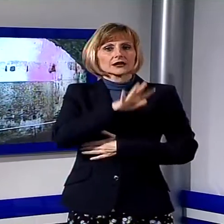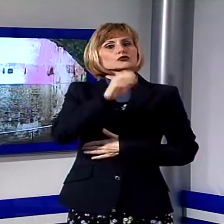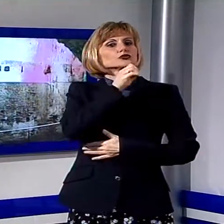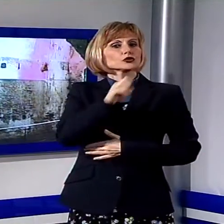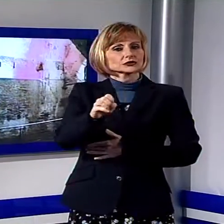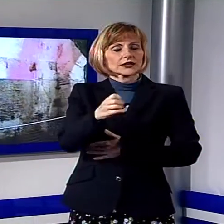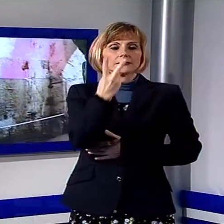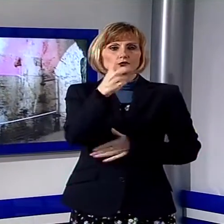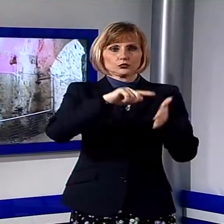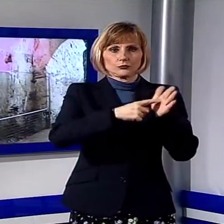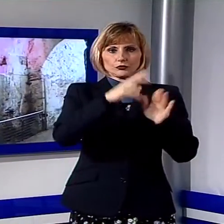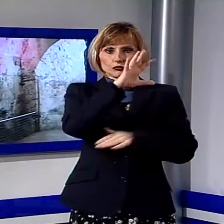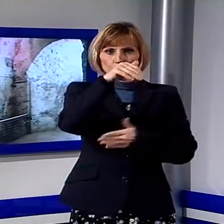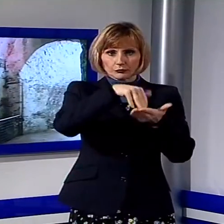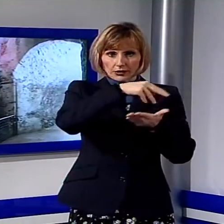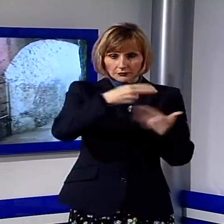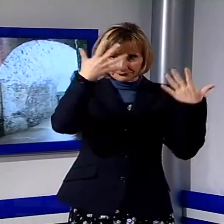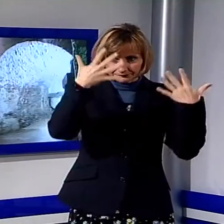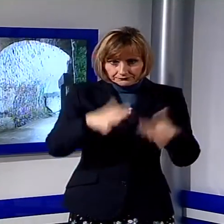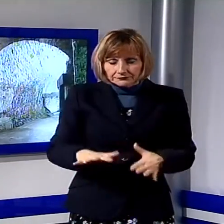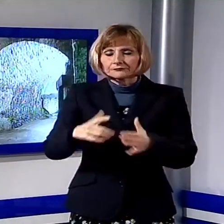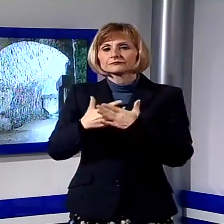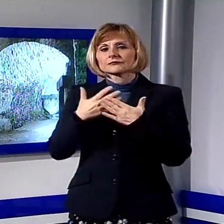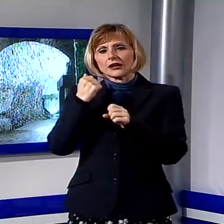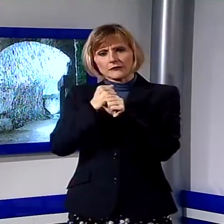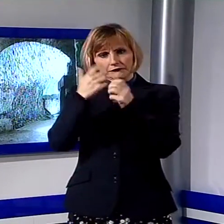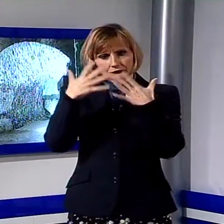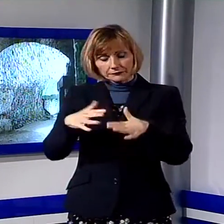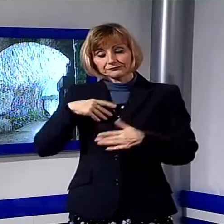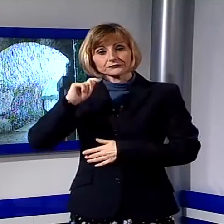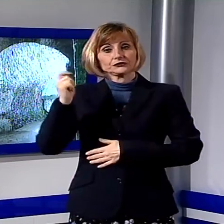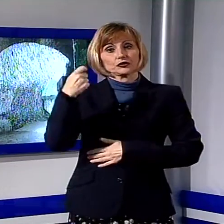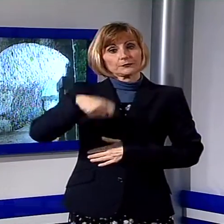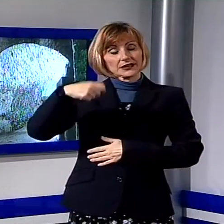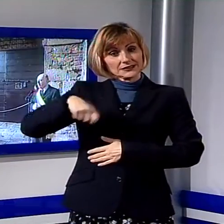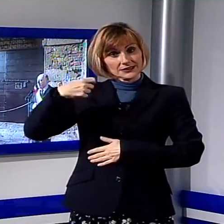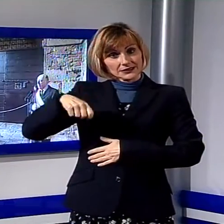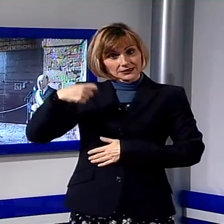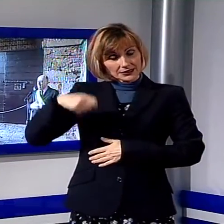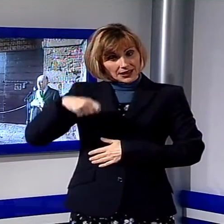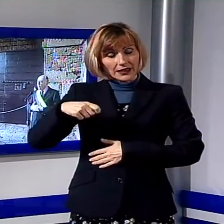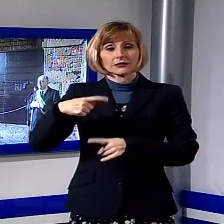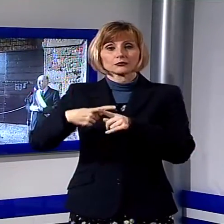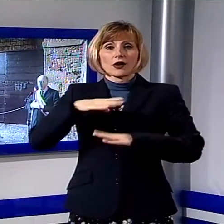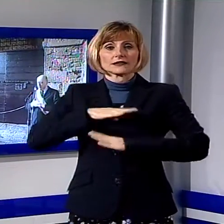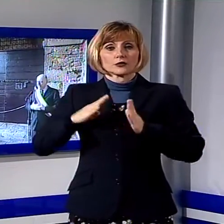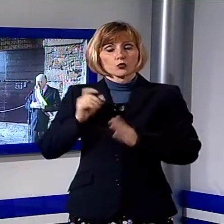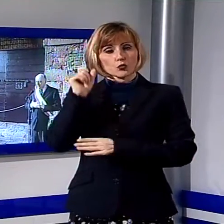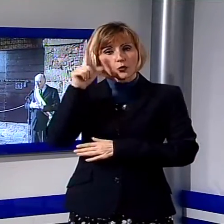milioni e 500 mila euro. Presente all'inaugurazione, la vicepresidente della Giunta regionale e assessore alla cultura, Monica Barni.